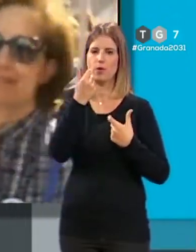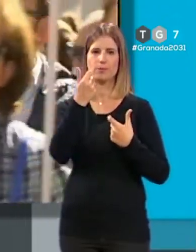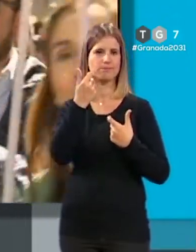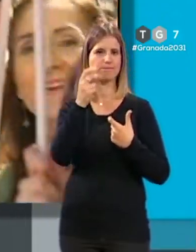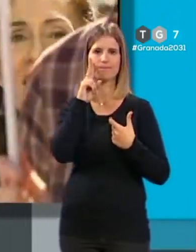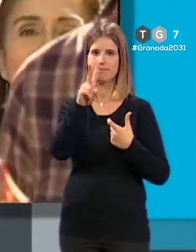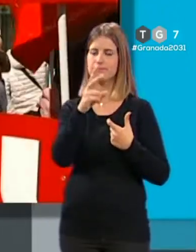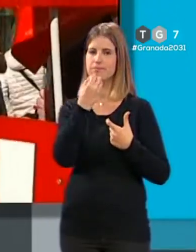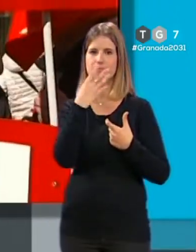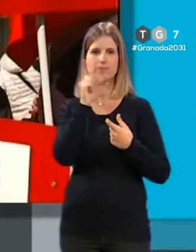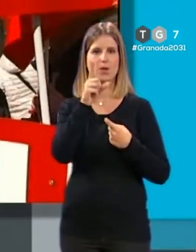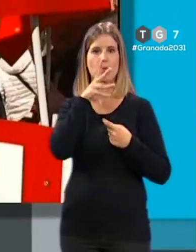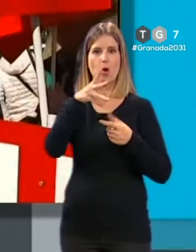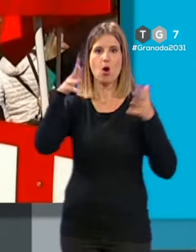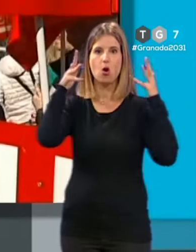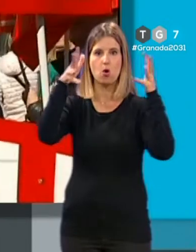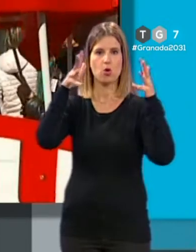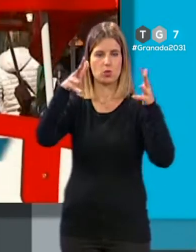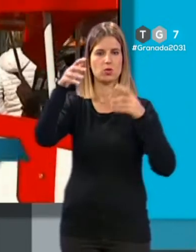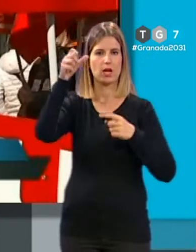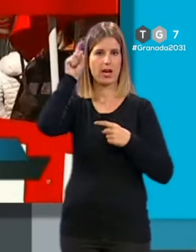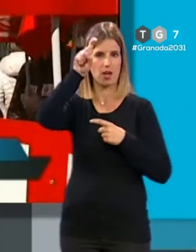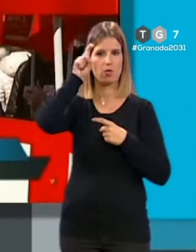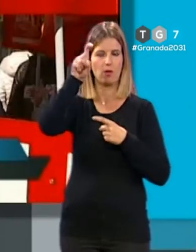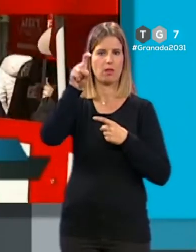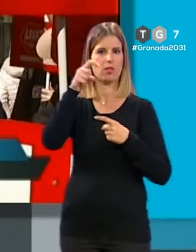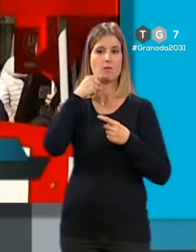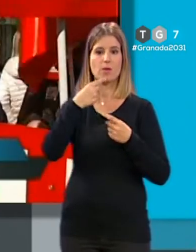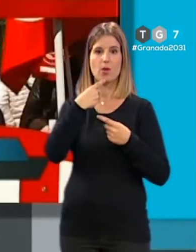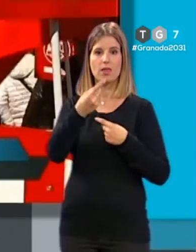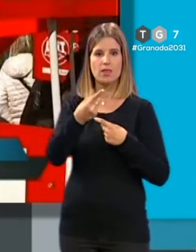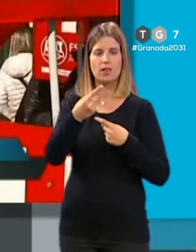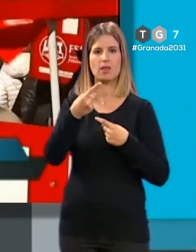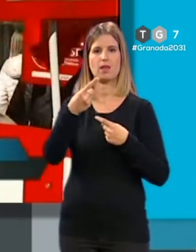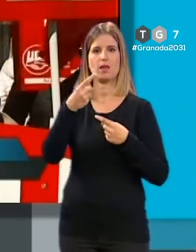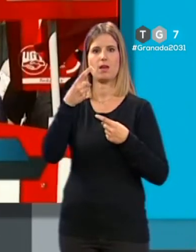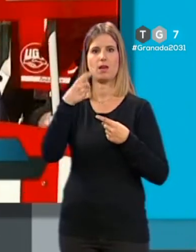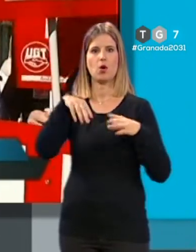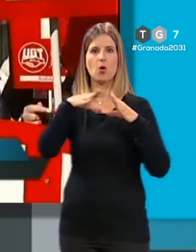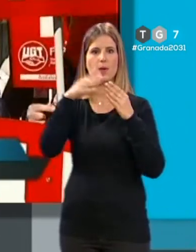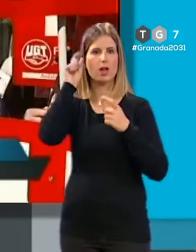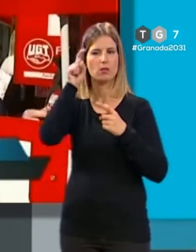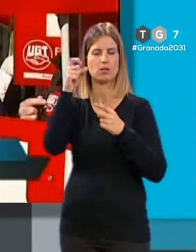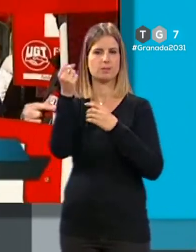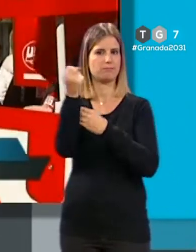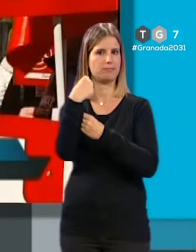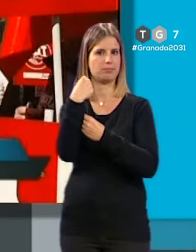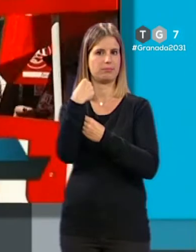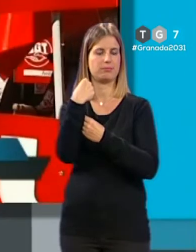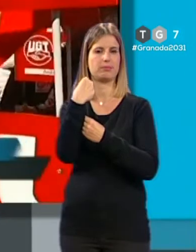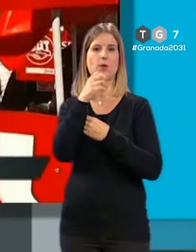vaso porque esta consejería no ha hecho ningún tipo de caso a lo que se ha dicho a la comunidad educativa. De hecho estamos aquí